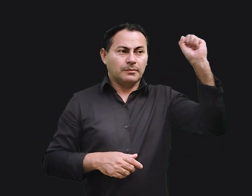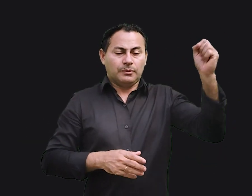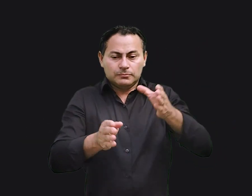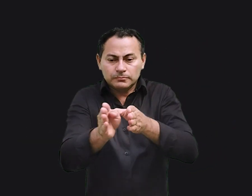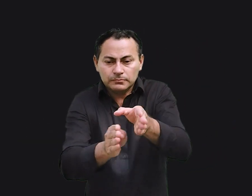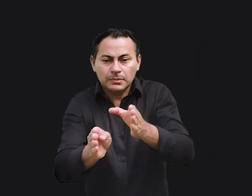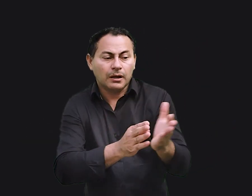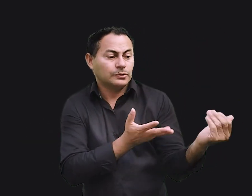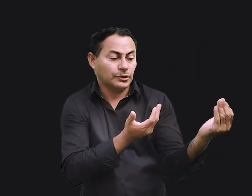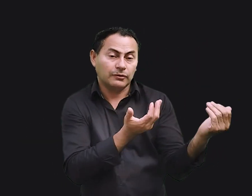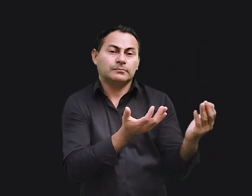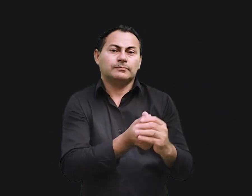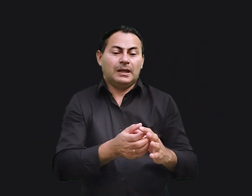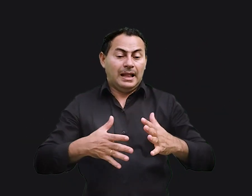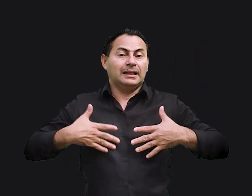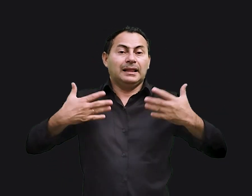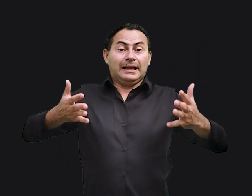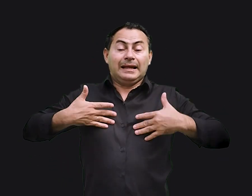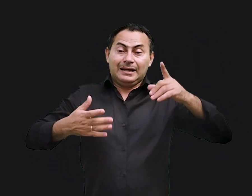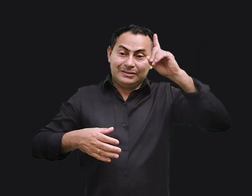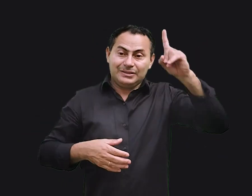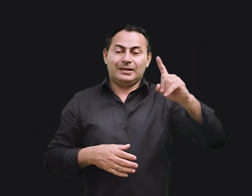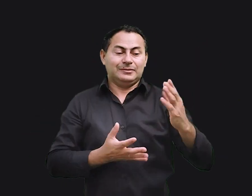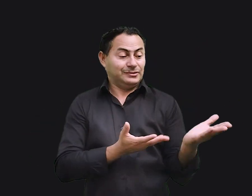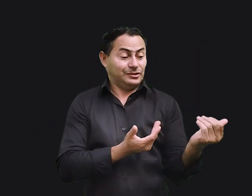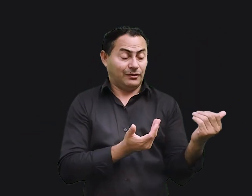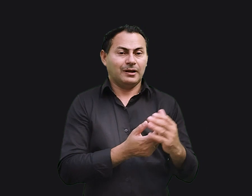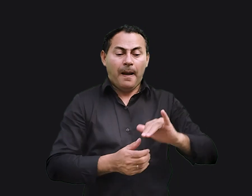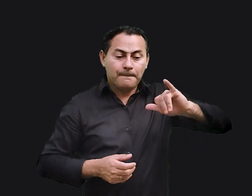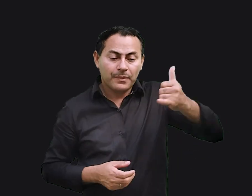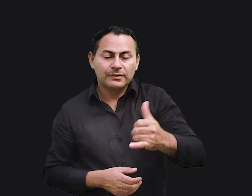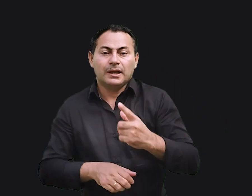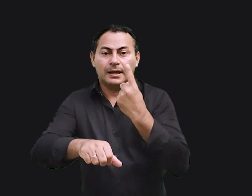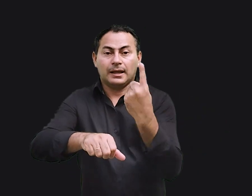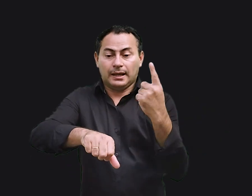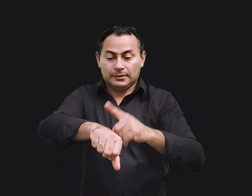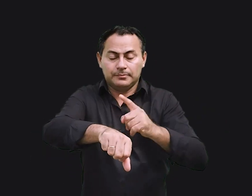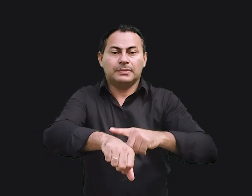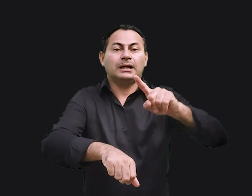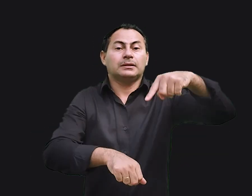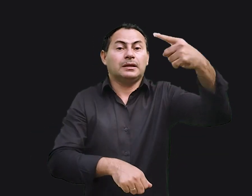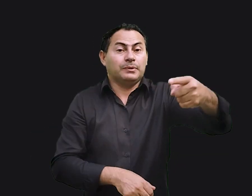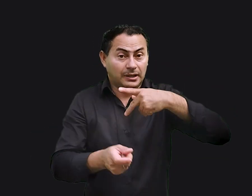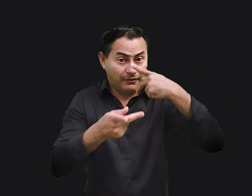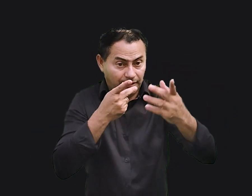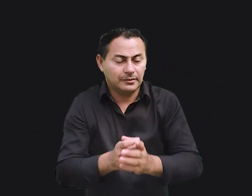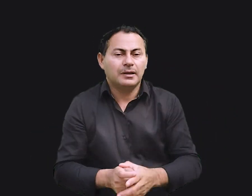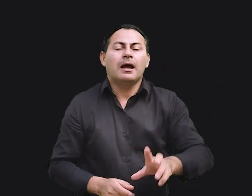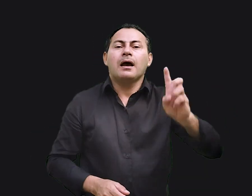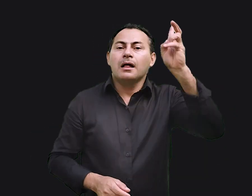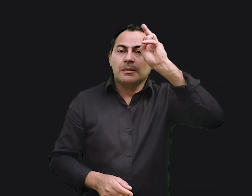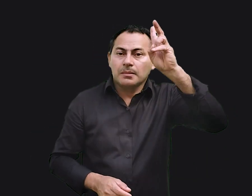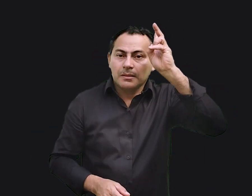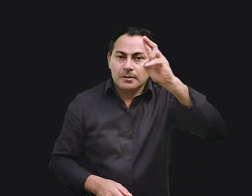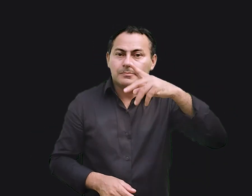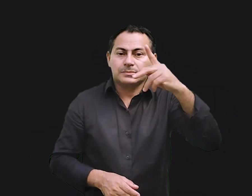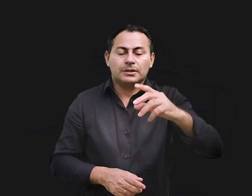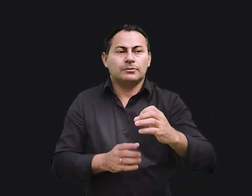aconselha os jovens a se alegrarem nos dias da mocidade e aproveitarem cada minuto, mas depois ele diz lembre-se do seu